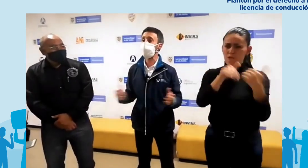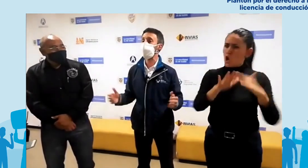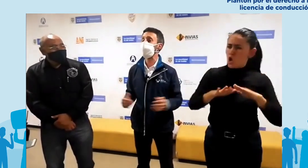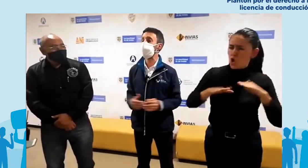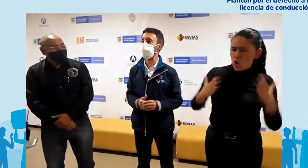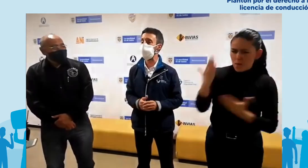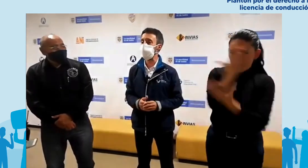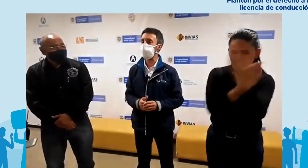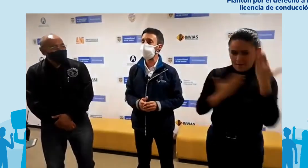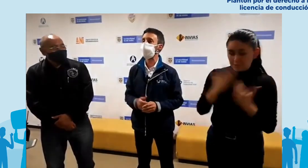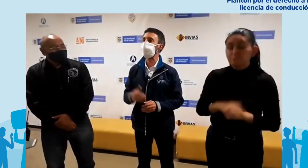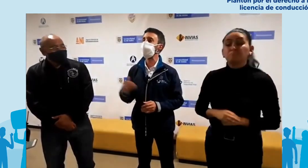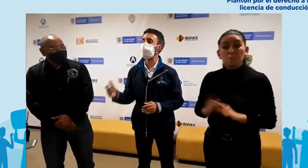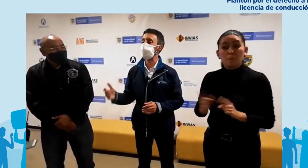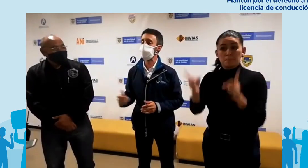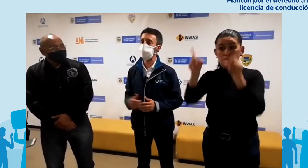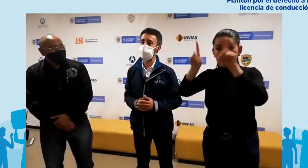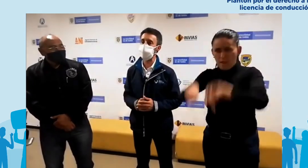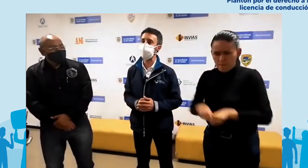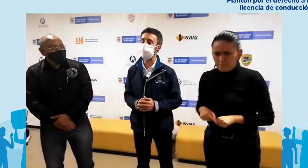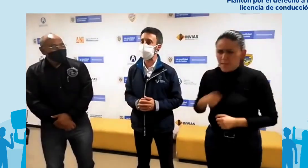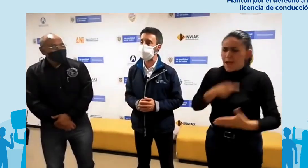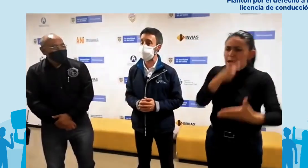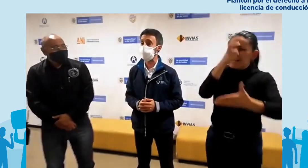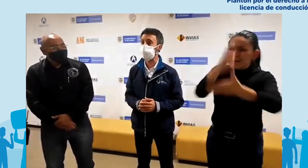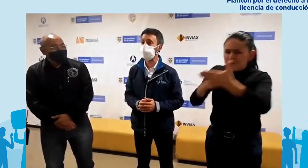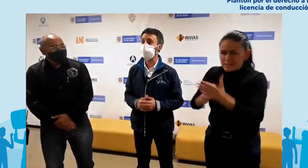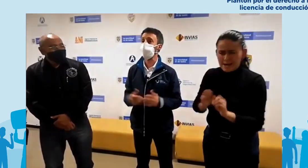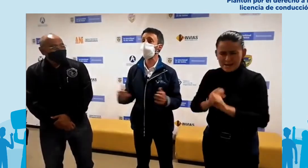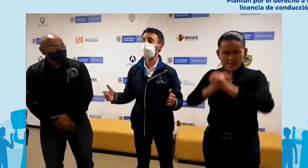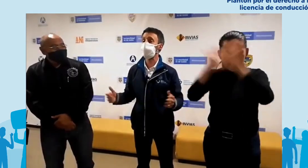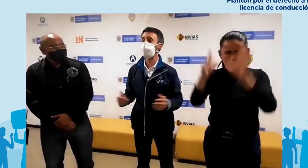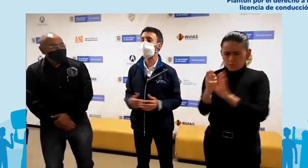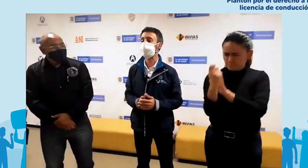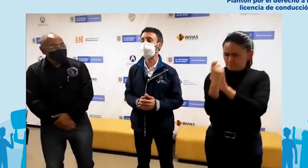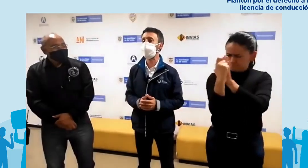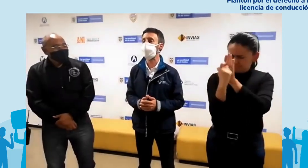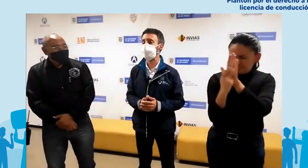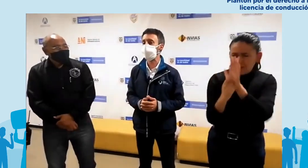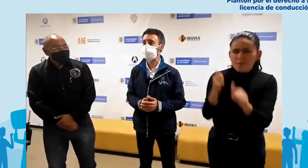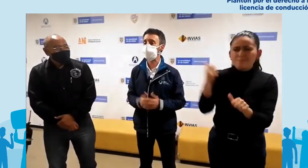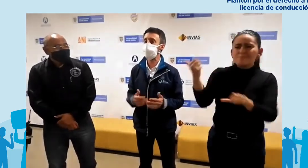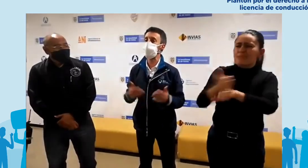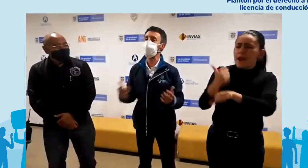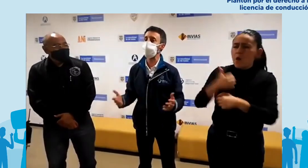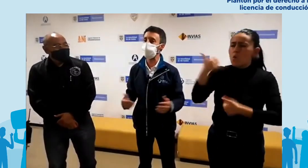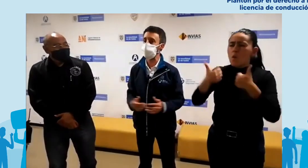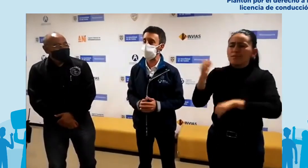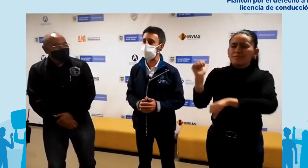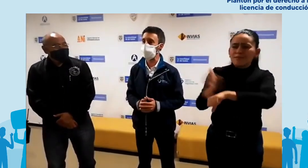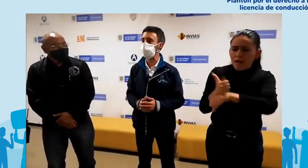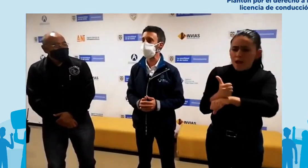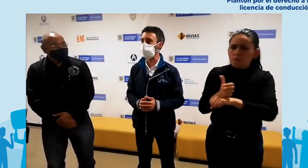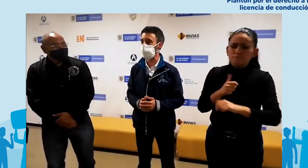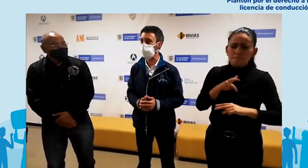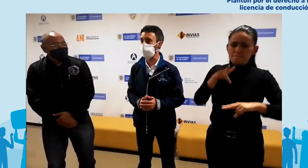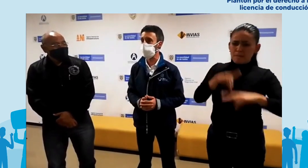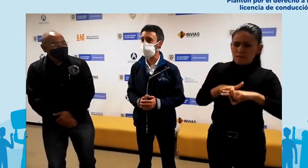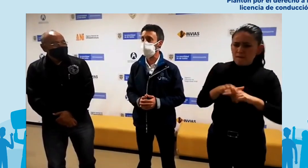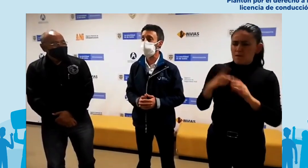igual manera, revisar de manera detallada las tareas que tiene pendiente esta federación con